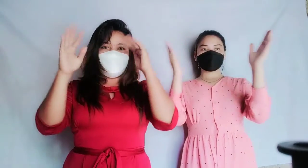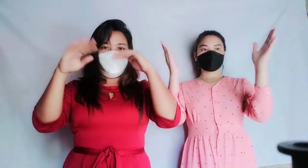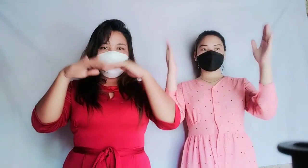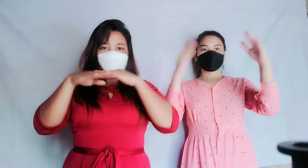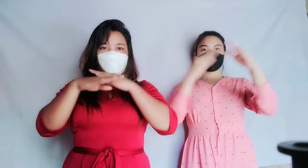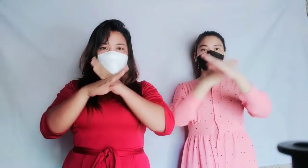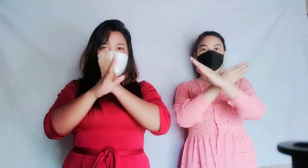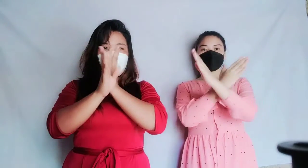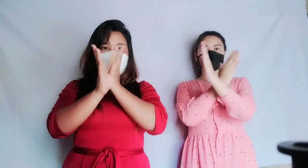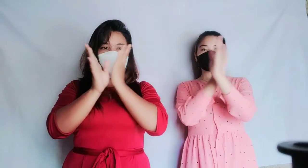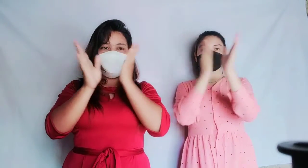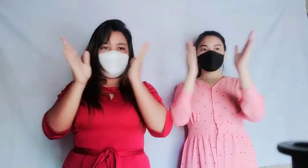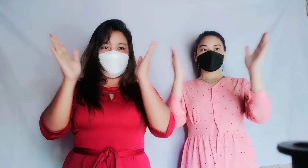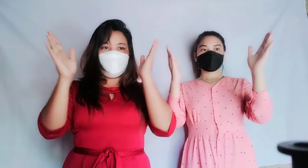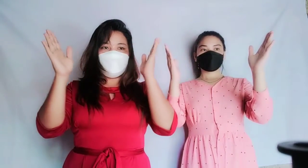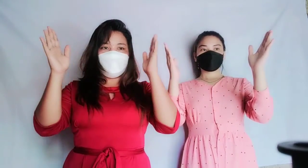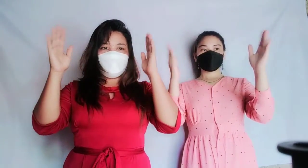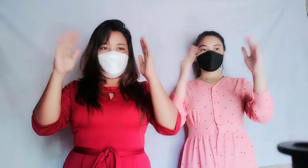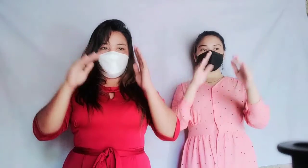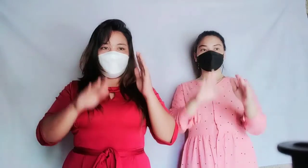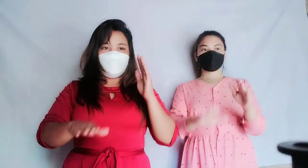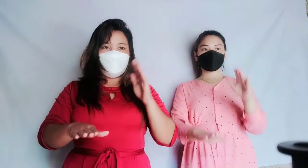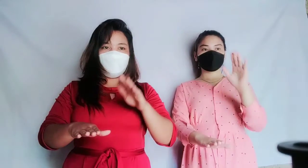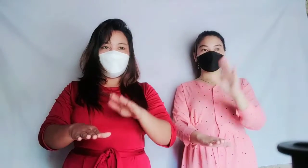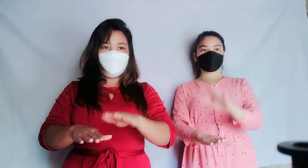Aalam ng iyong misyon